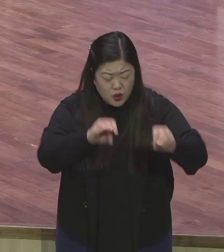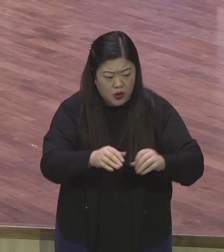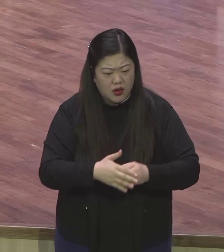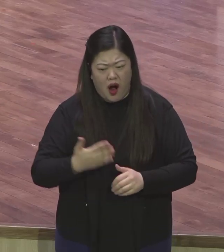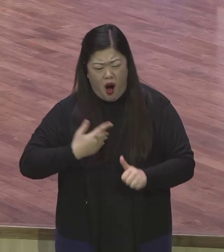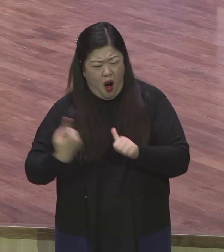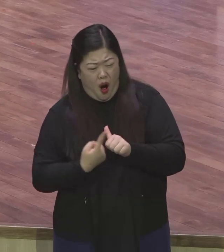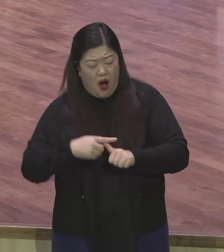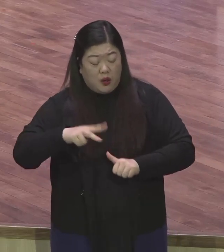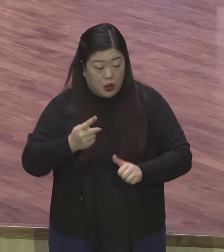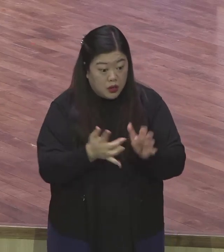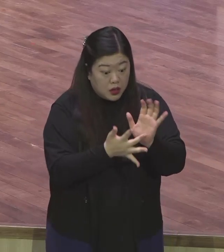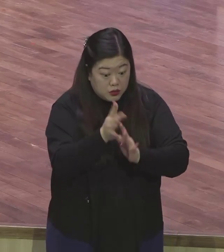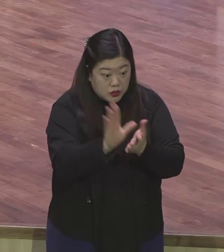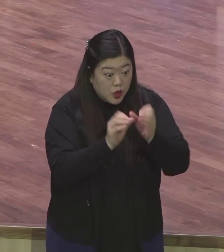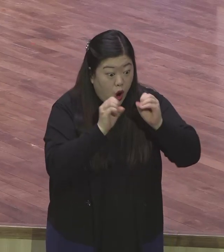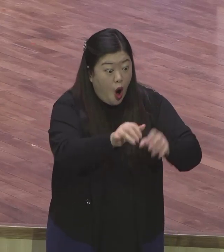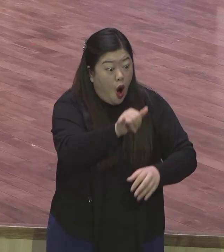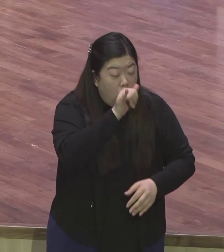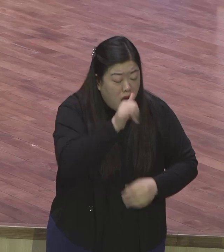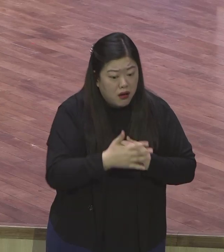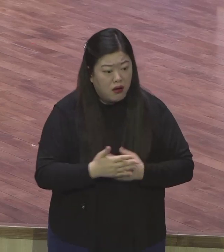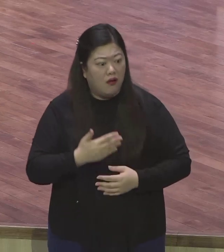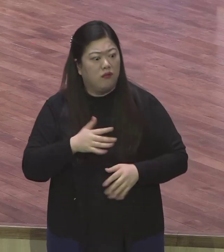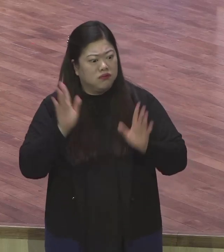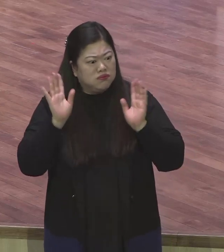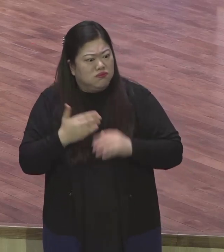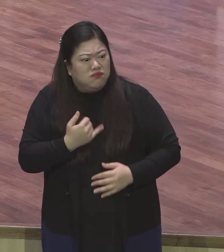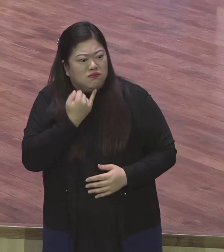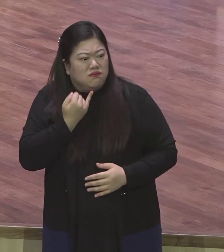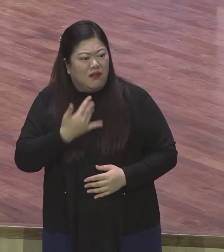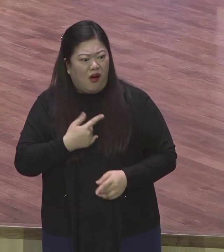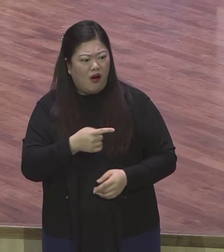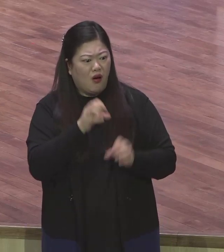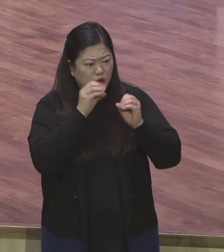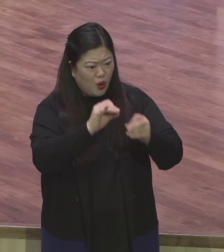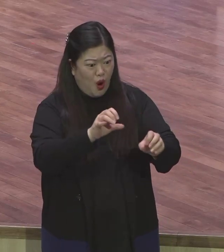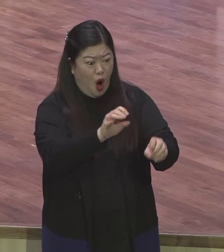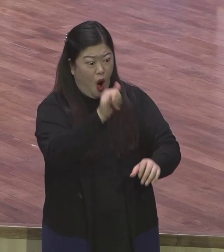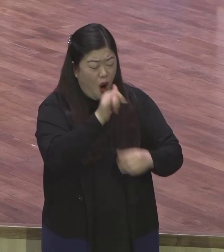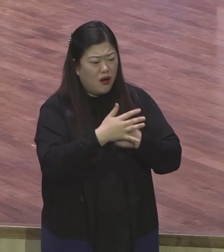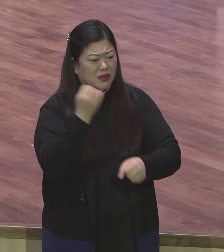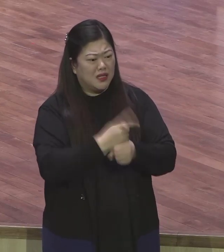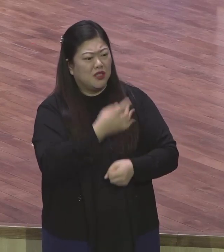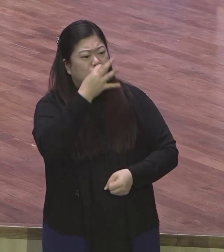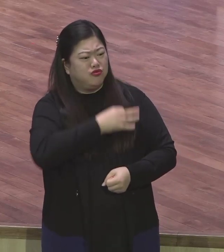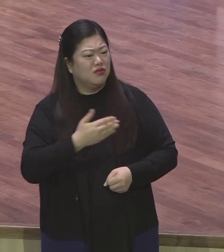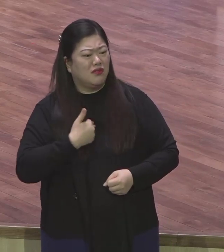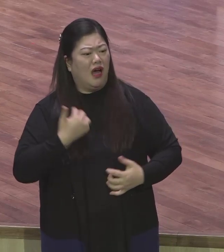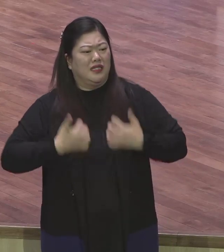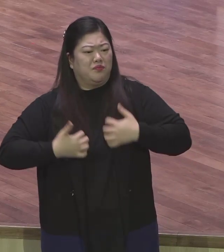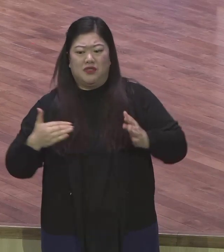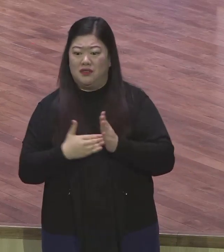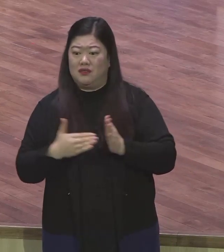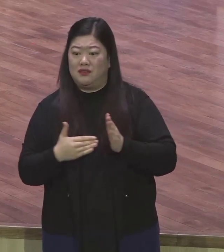누가 시기 질투해도 상관없다. 나를 통해서 그런 일들을 통해서 그리스도만 전파된다고 하면 나는